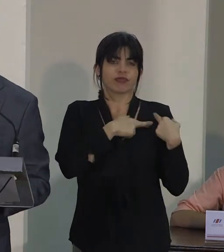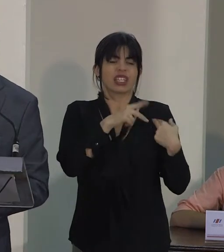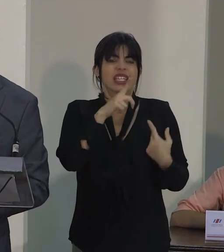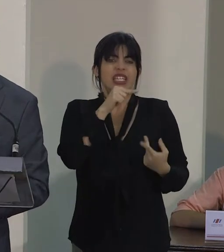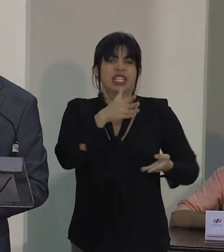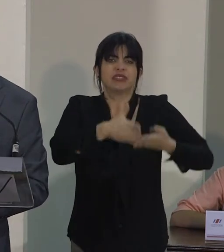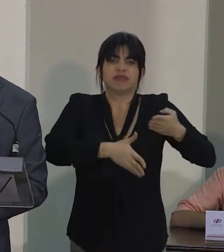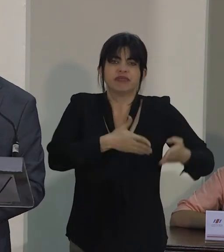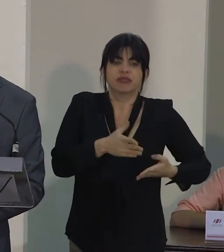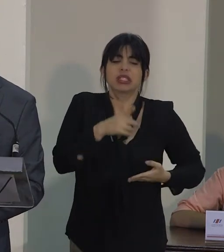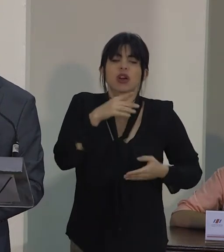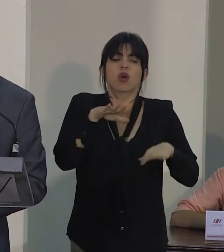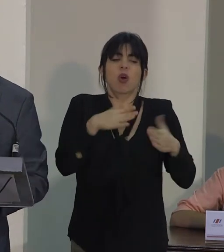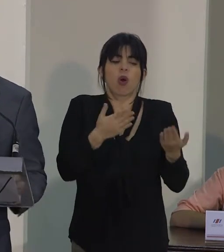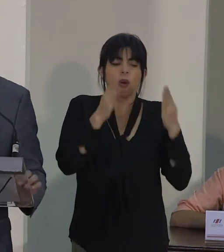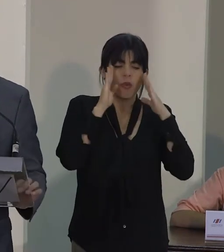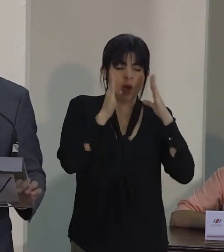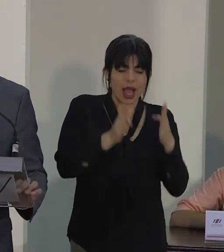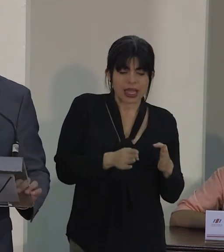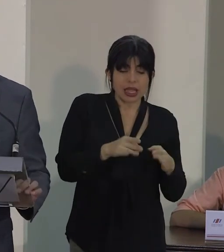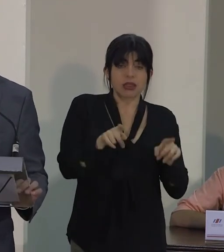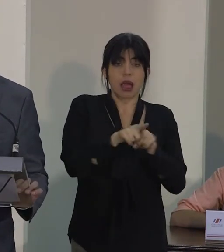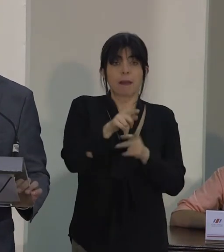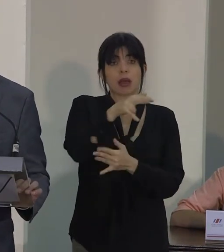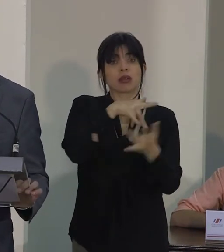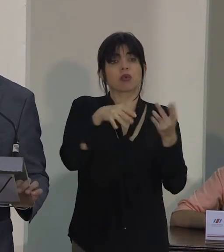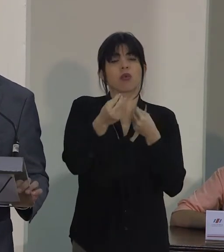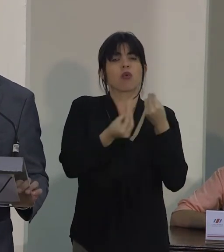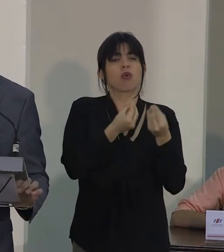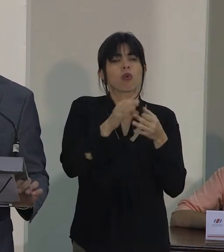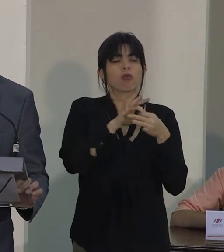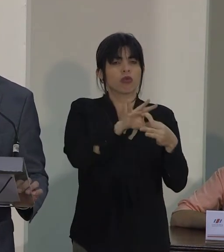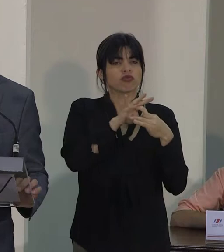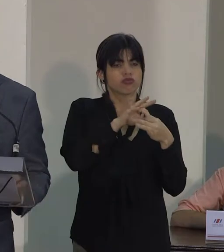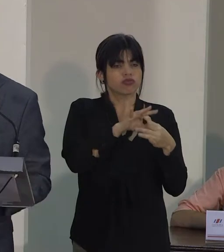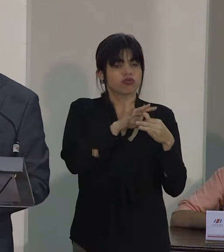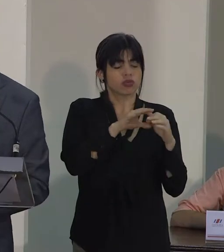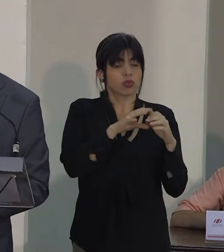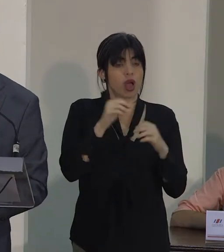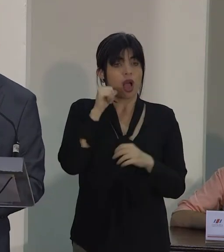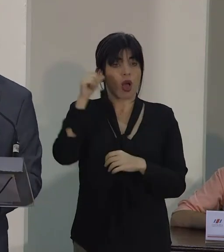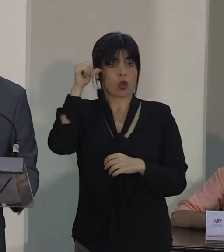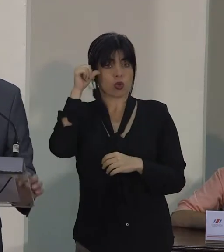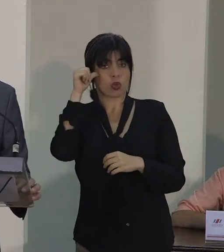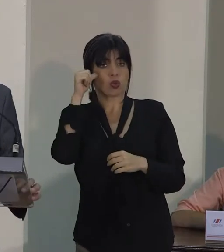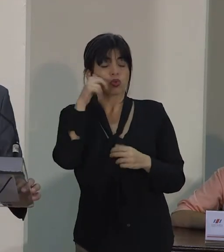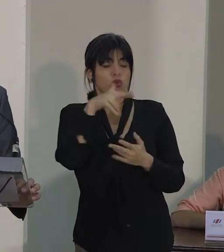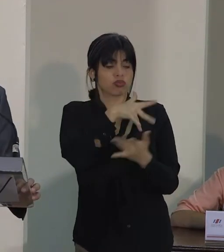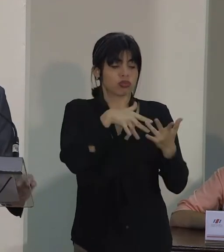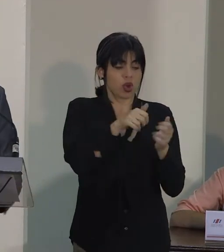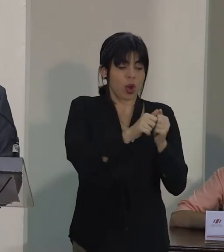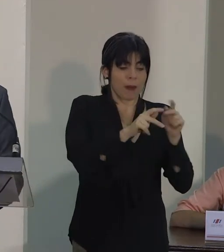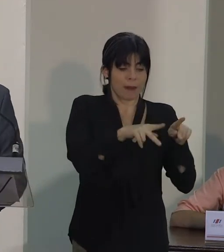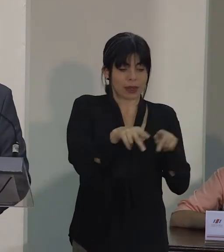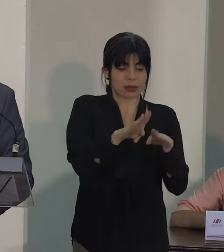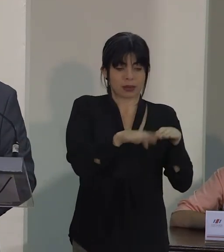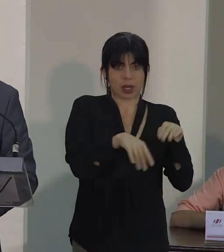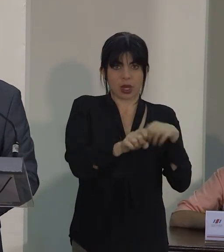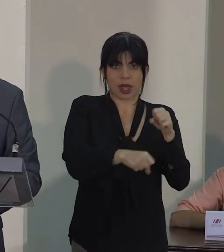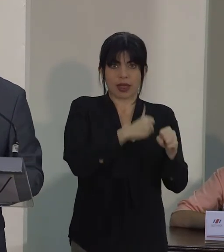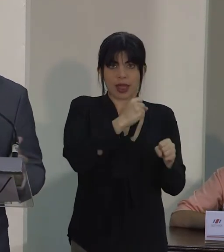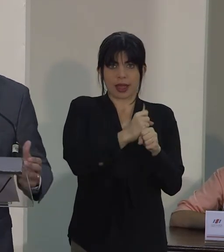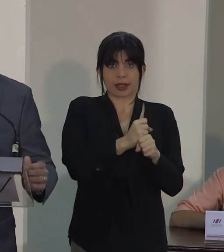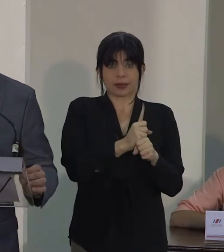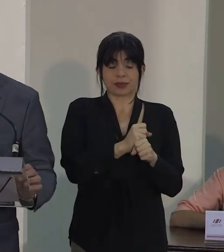cuidado y atención y en la dinámica de relacionamiento del mundo adulto con las personas menores de edad.